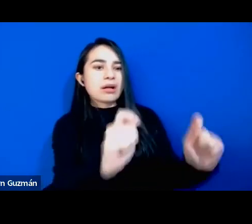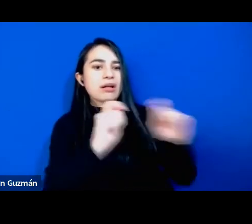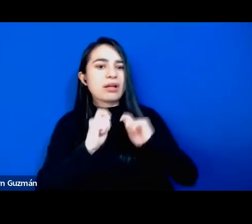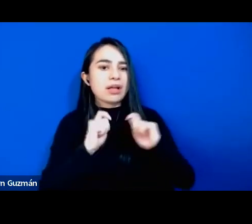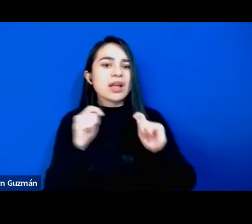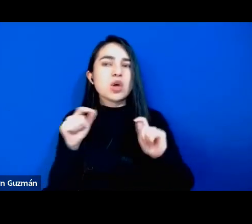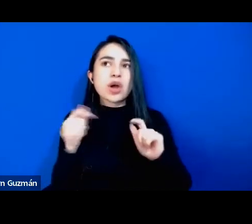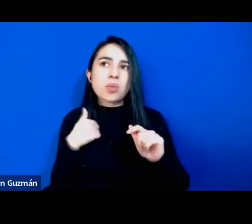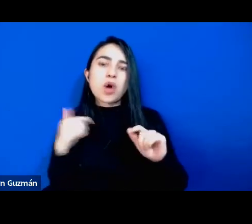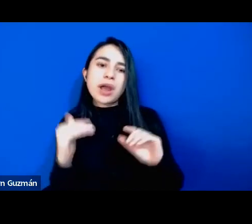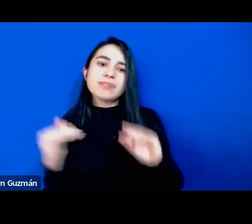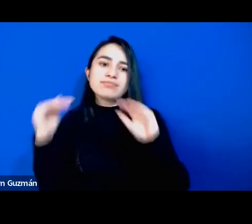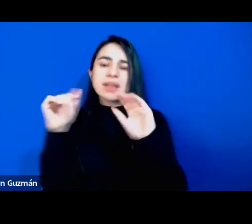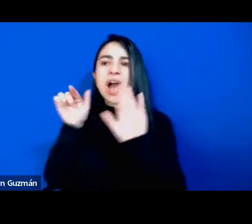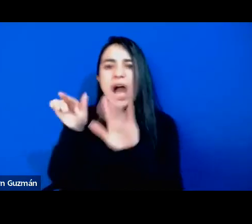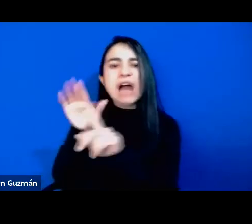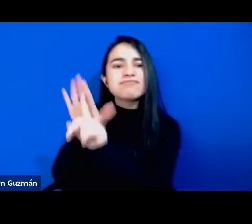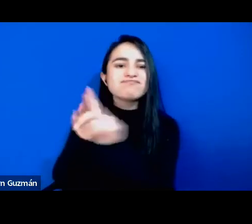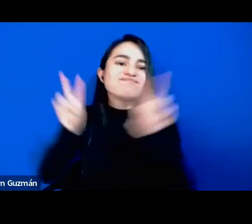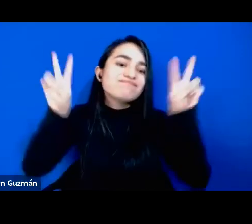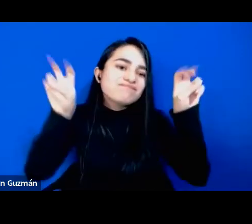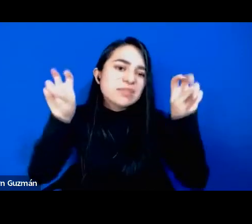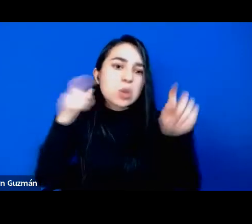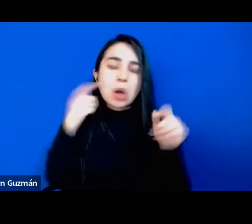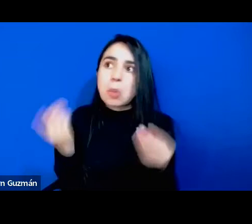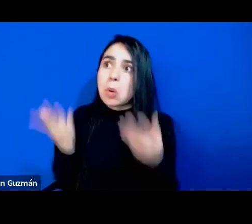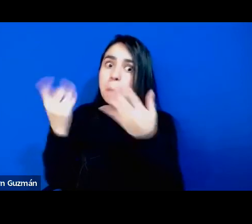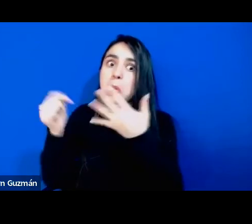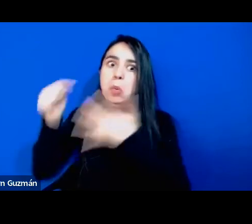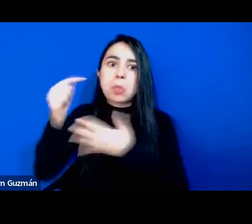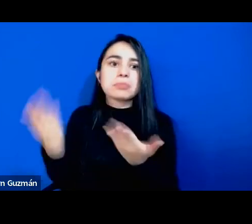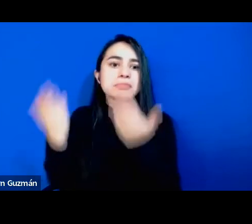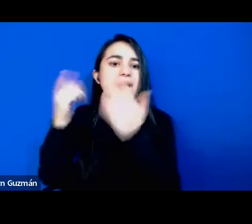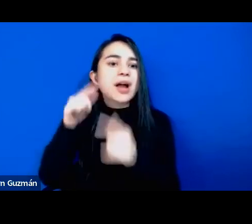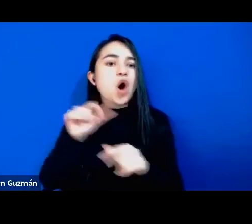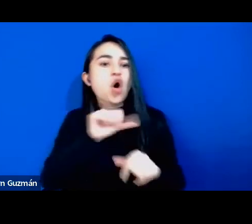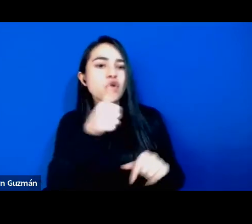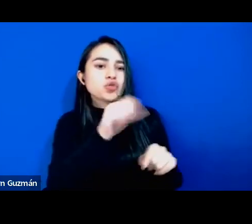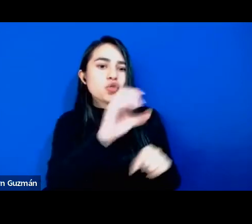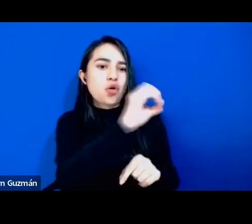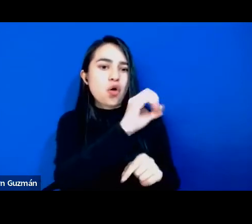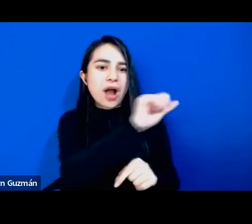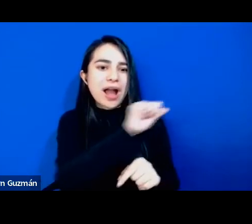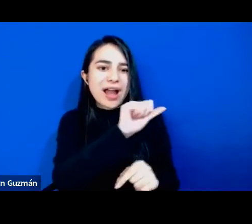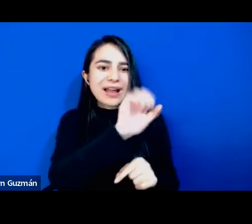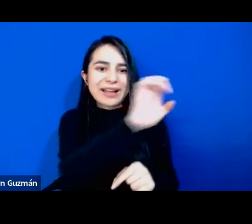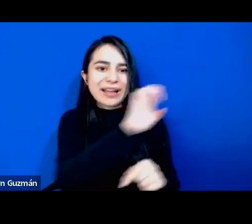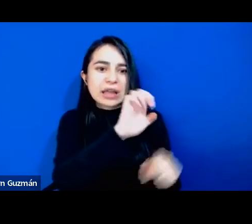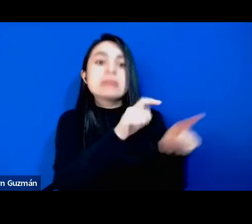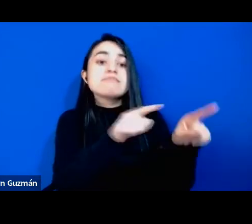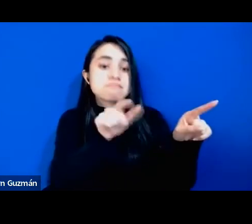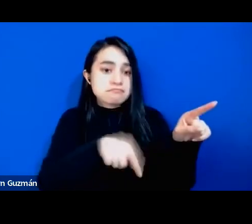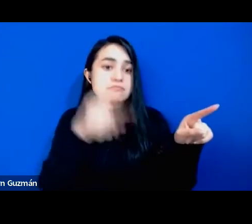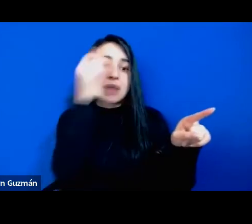privilegios frente a otras compañeras compañeres que están que son también afro por ejemplo en